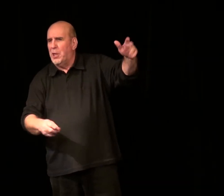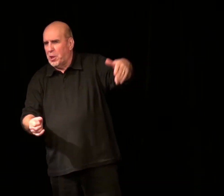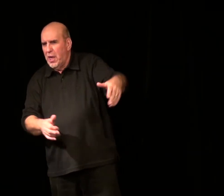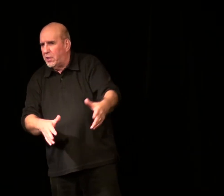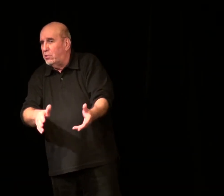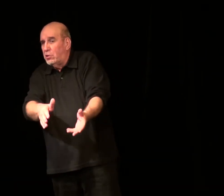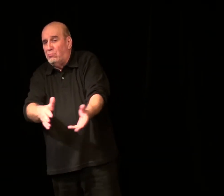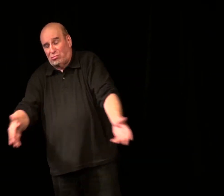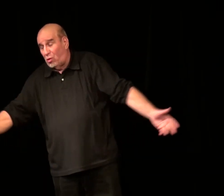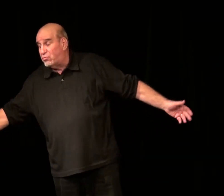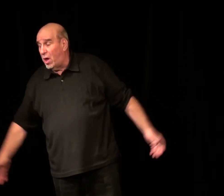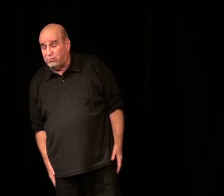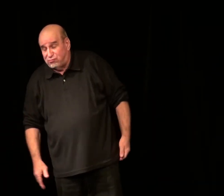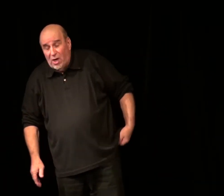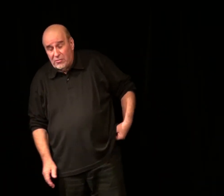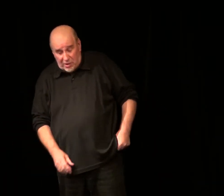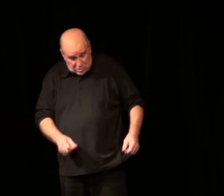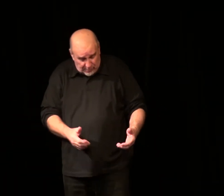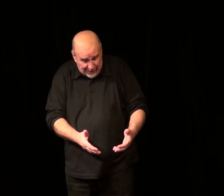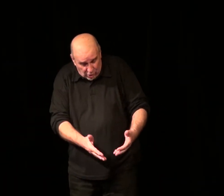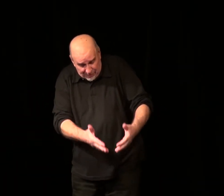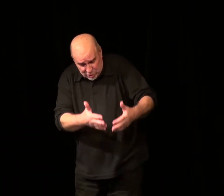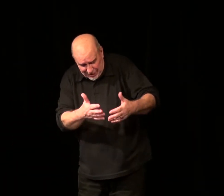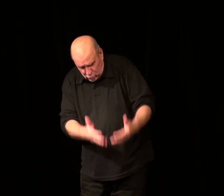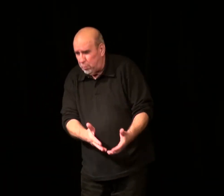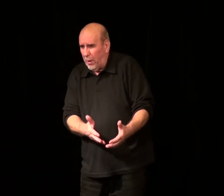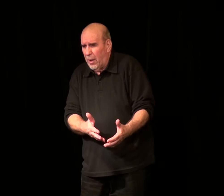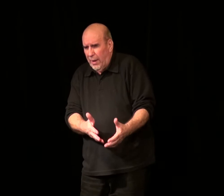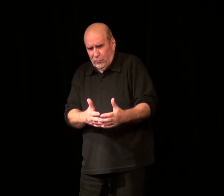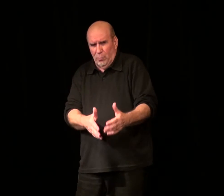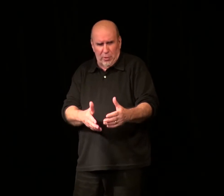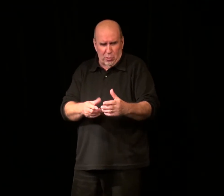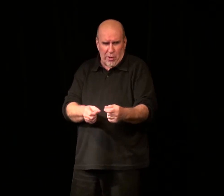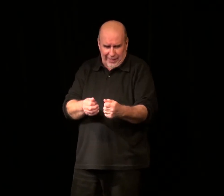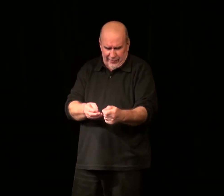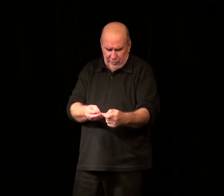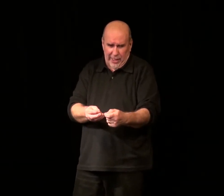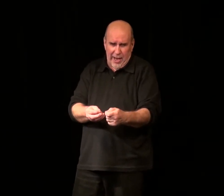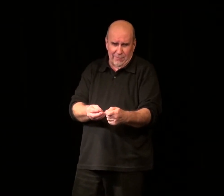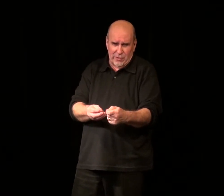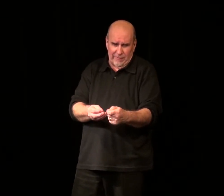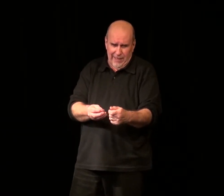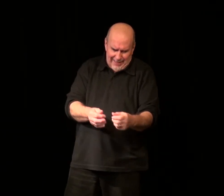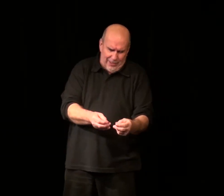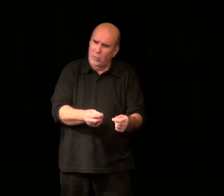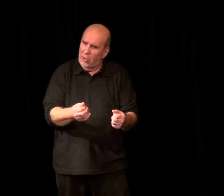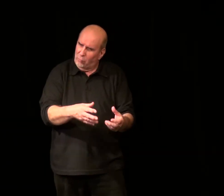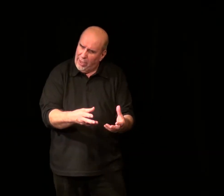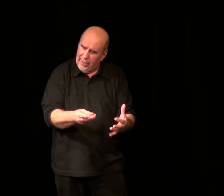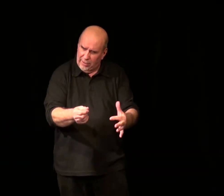'ange, des trucs comme ça. Ça n'existe pas. On mange la soupe. La soupe, le bouillon, la graisse de canard, vous savez. Les légumes, on les voit. On